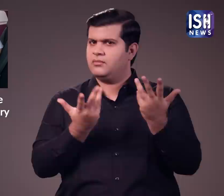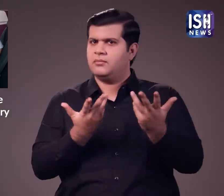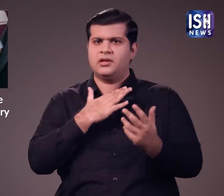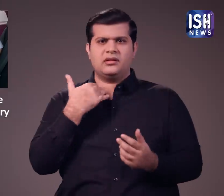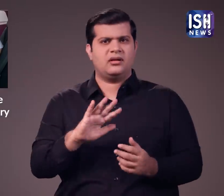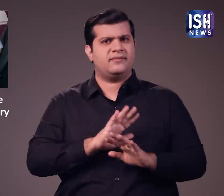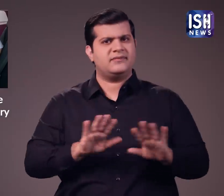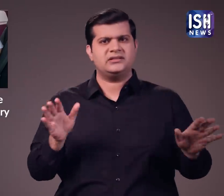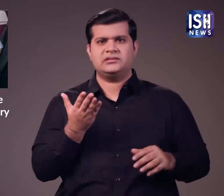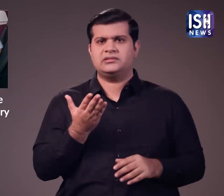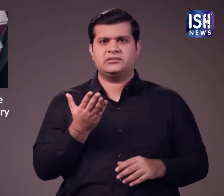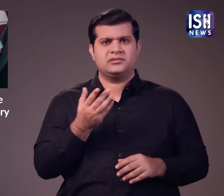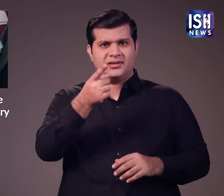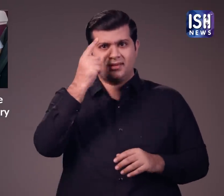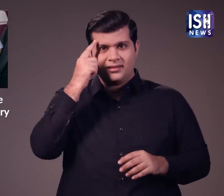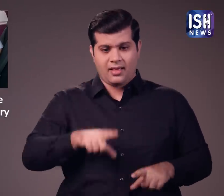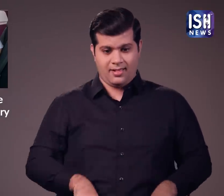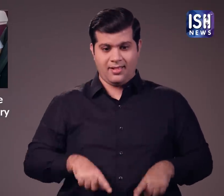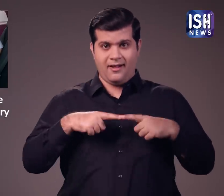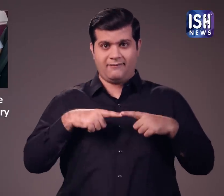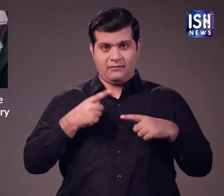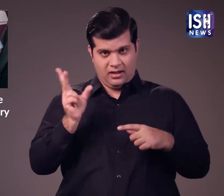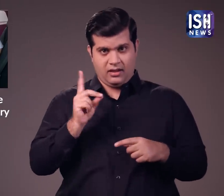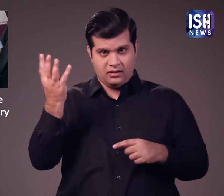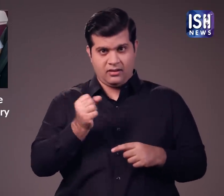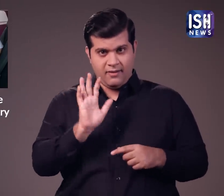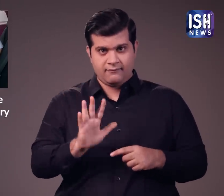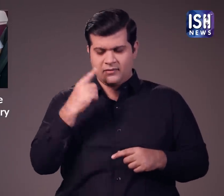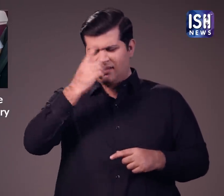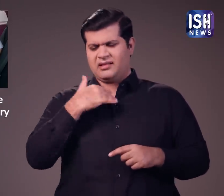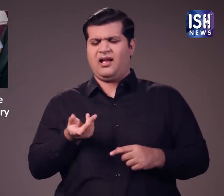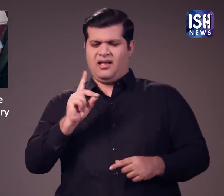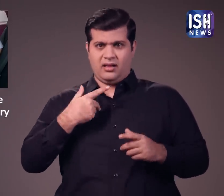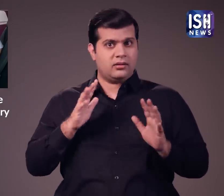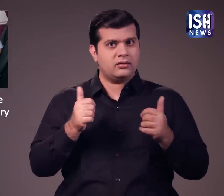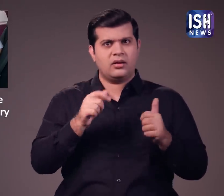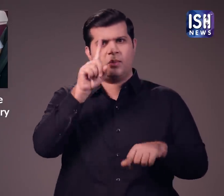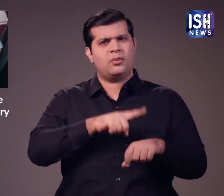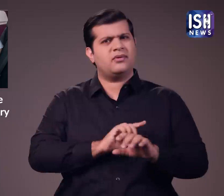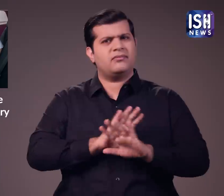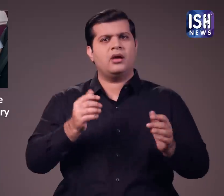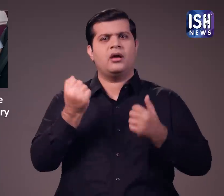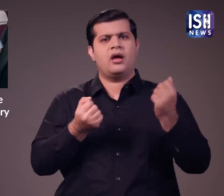खुलेंगे ये घातक हो सकता है आप नई कारें खरीद सकते हैं लेकिन आपके पास केवल एक ही जीवन है